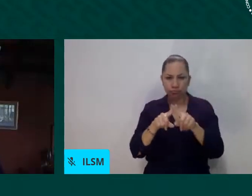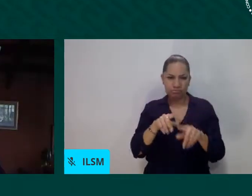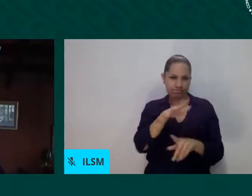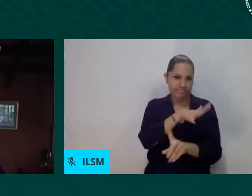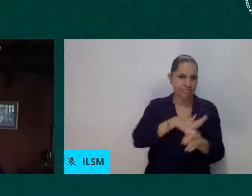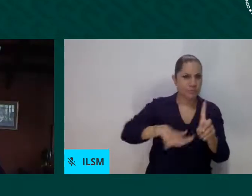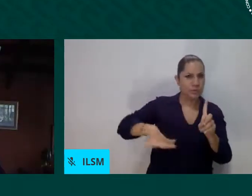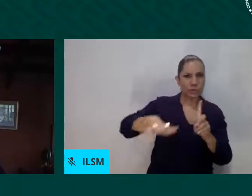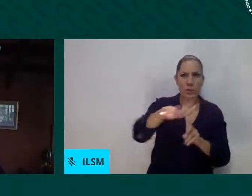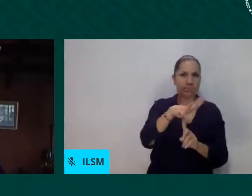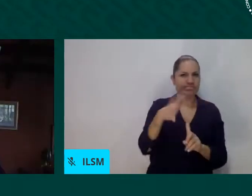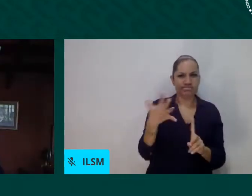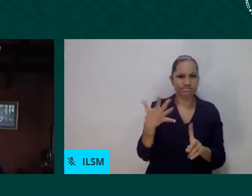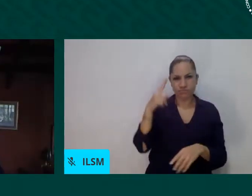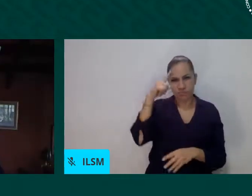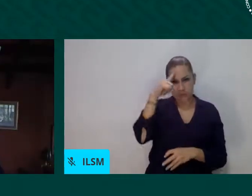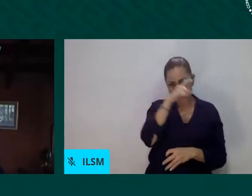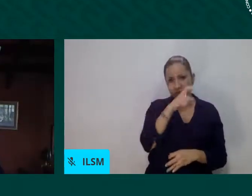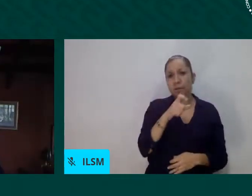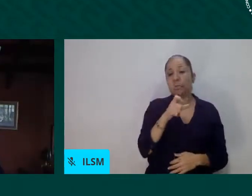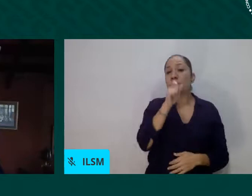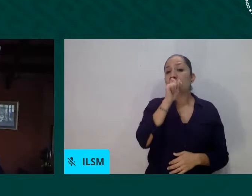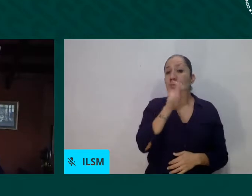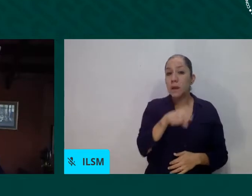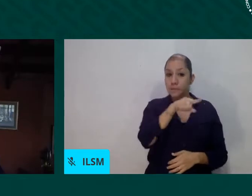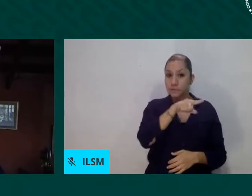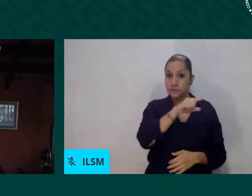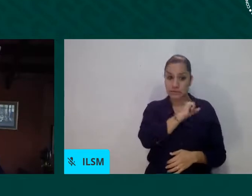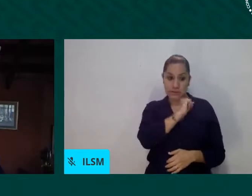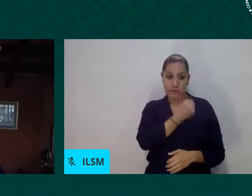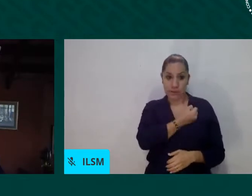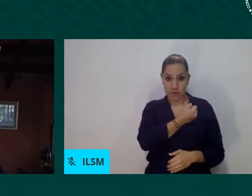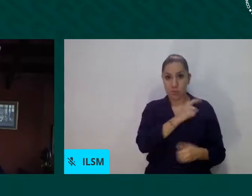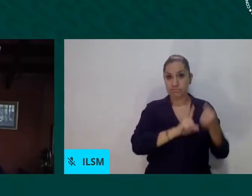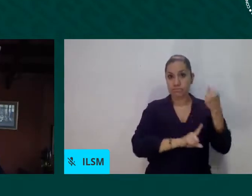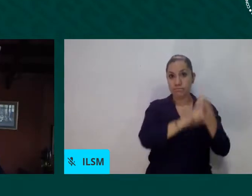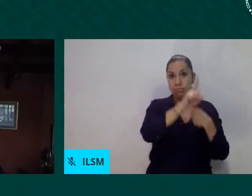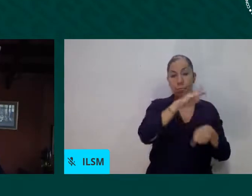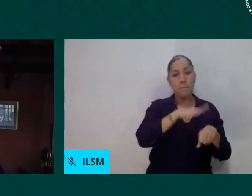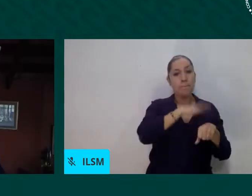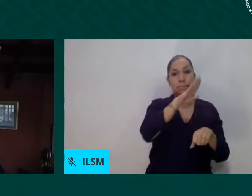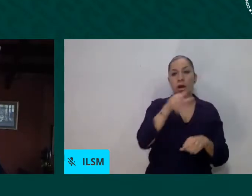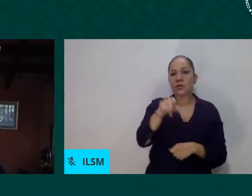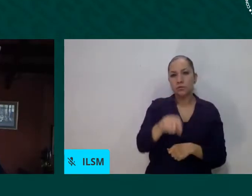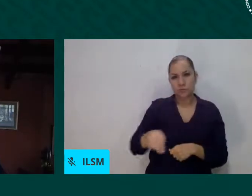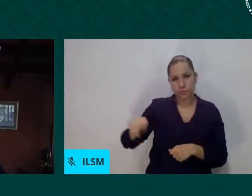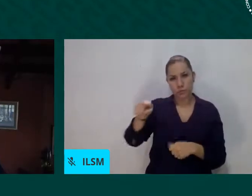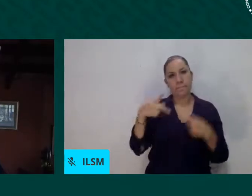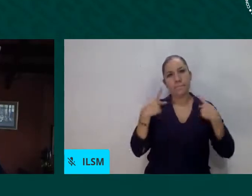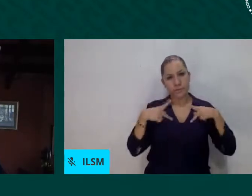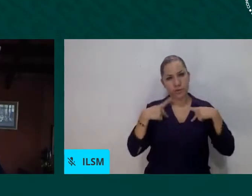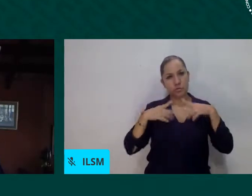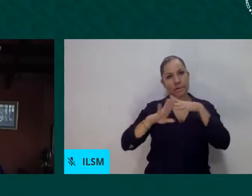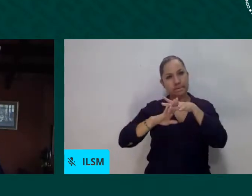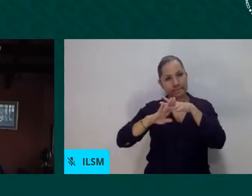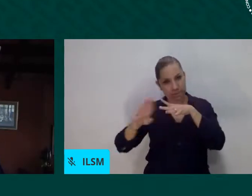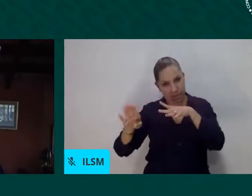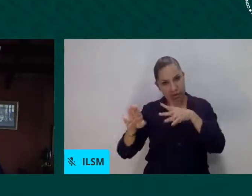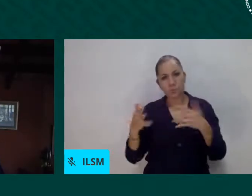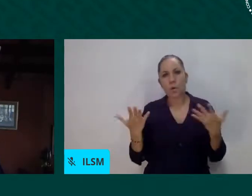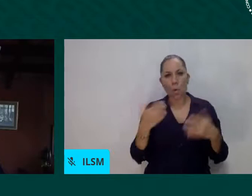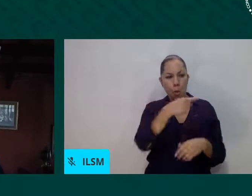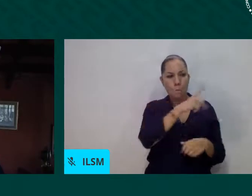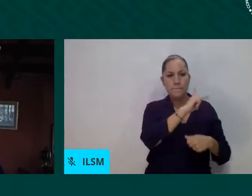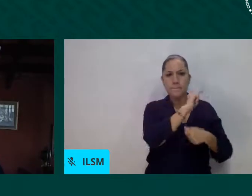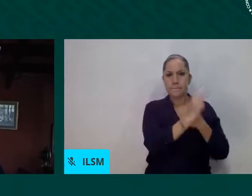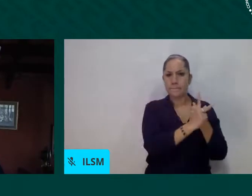a la población migrante o refugiada, porque en general ellos trabajan en ámbitos